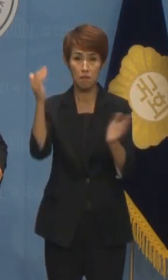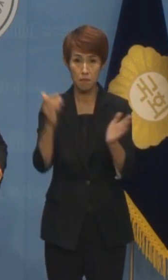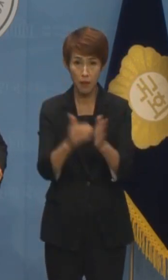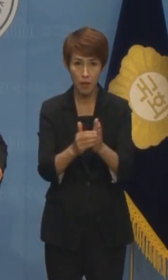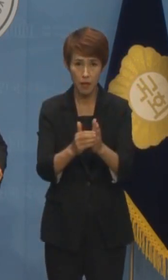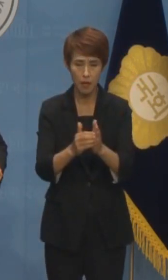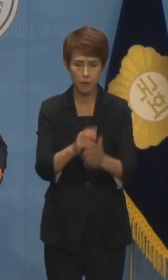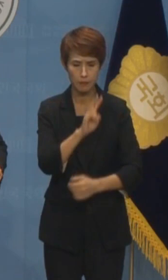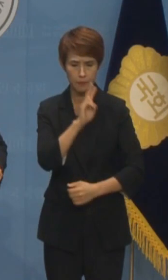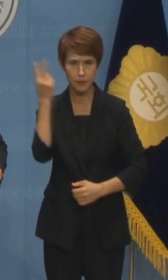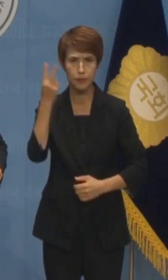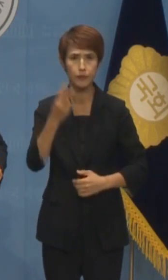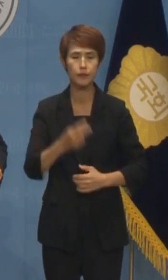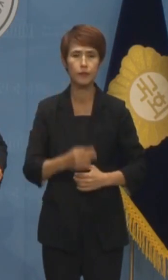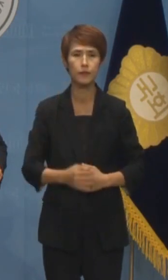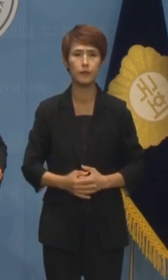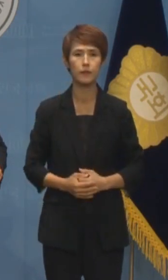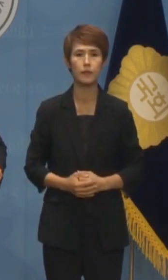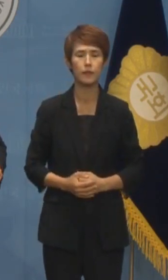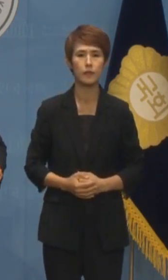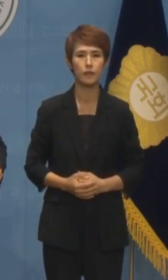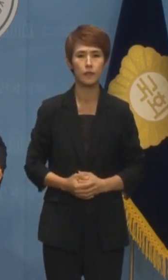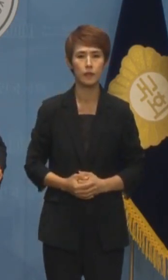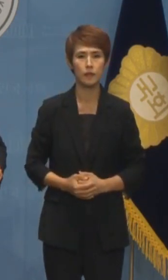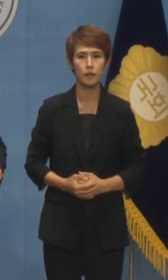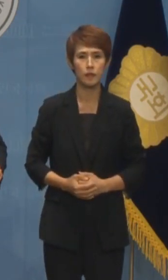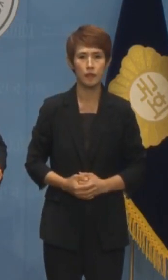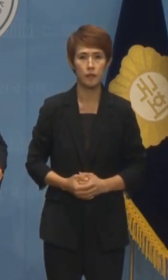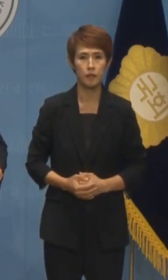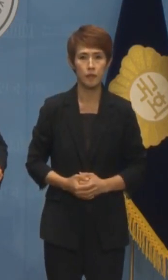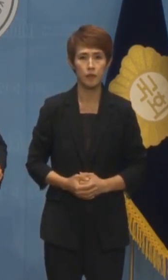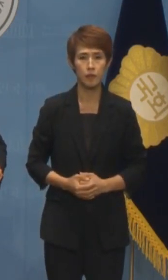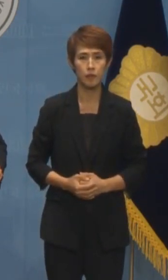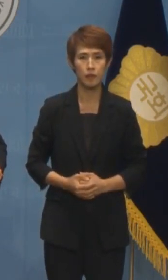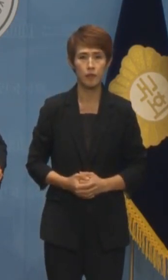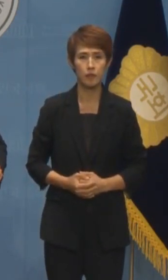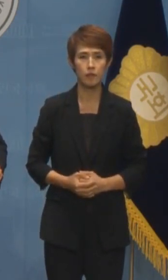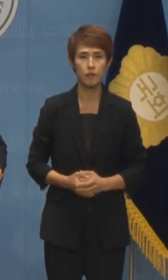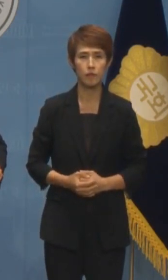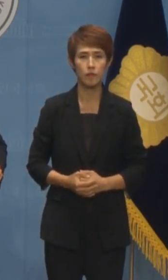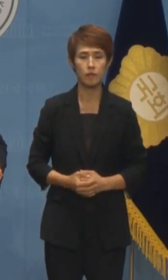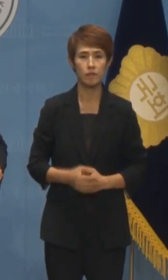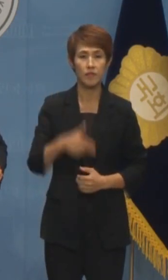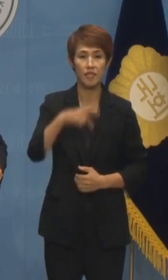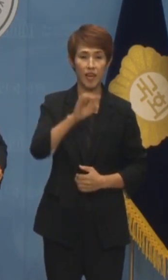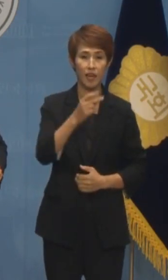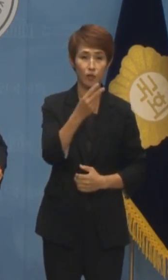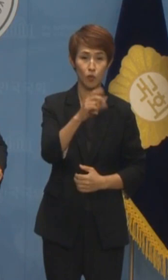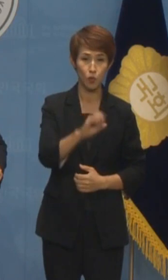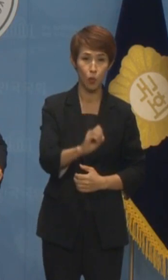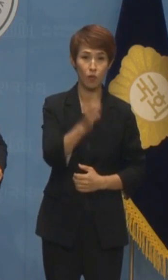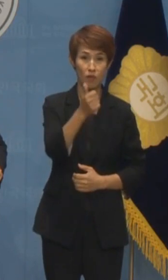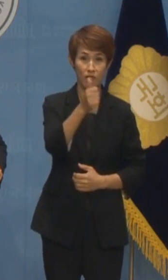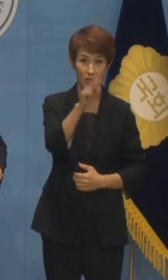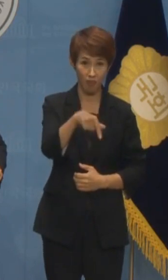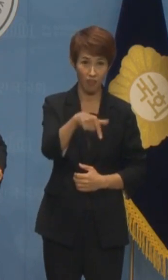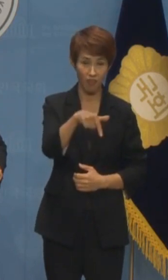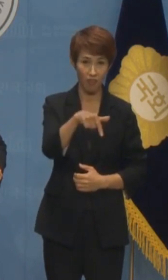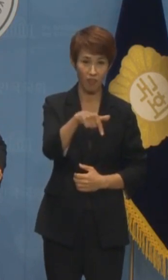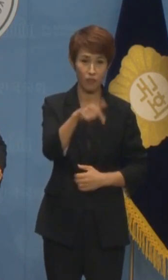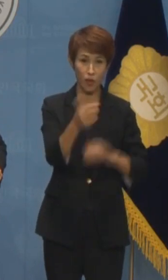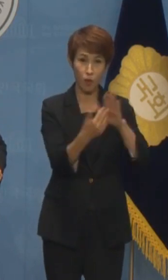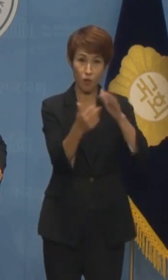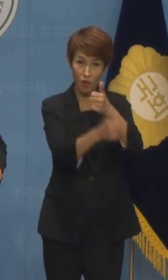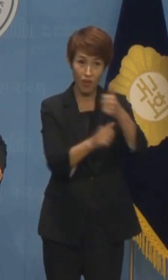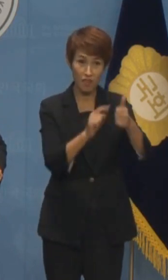온데간데 없어졌습니다. 심지어 친한계인 장동혁 최고위원은 최상병